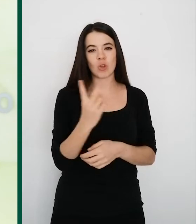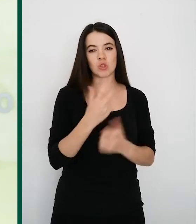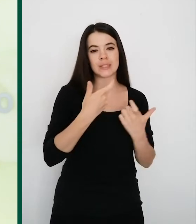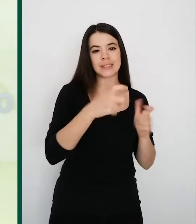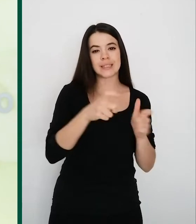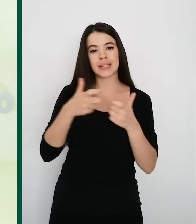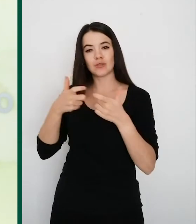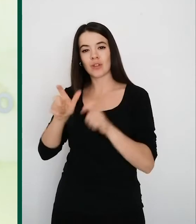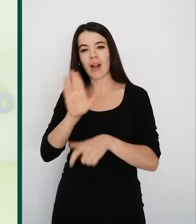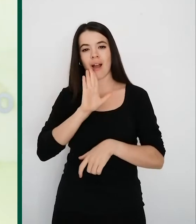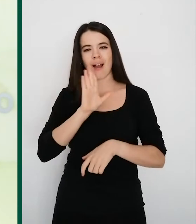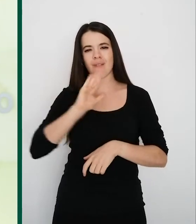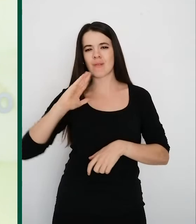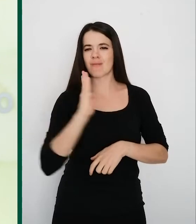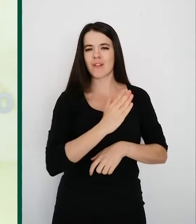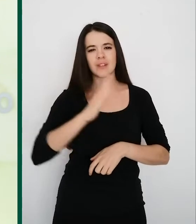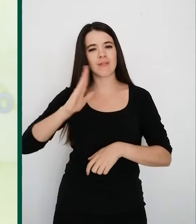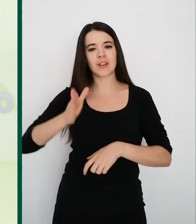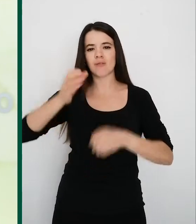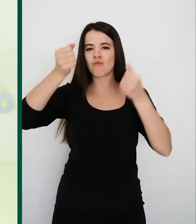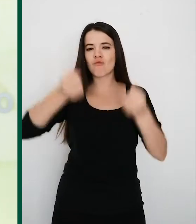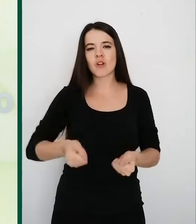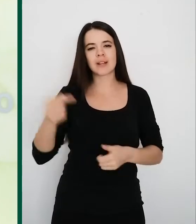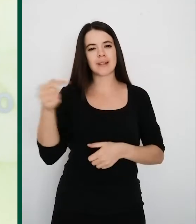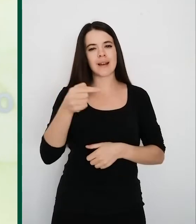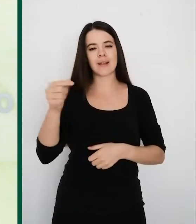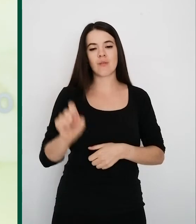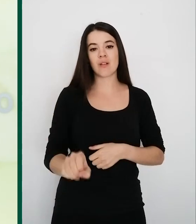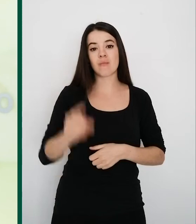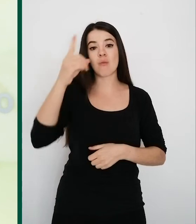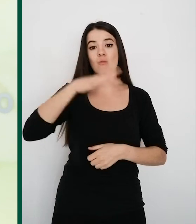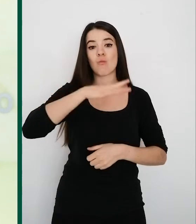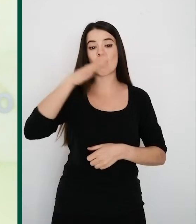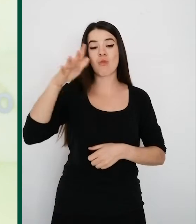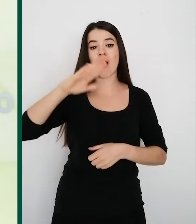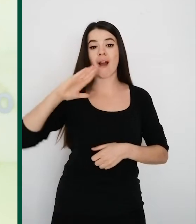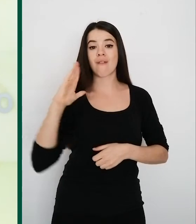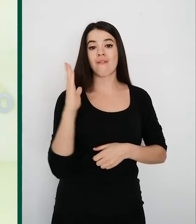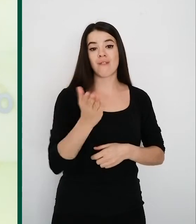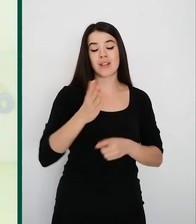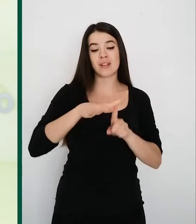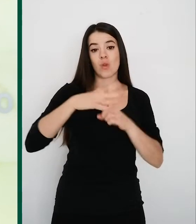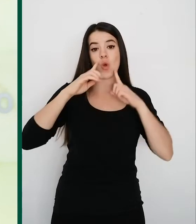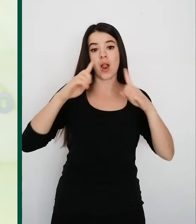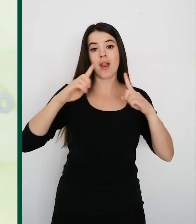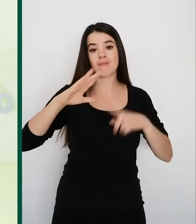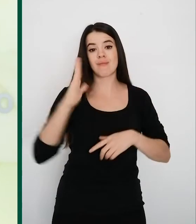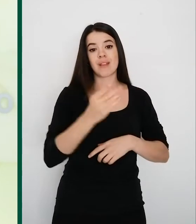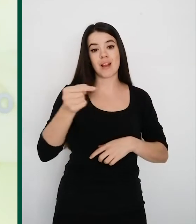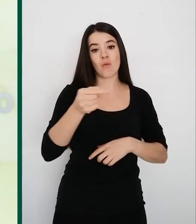los sectores más dañados por el confinamiento por el estado de alarma que hemos sufrido. Nosotros aquí en La